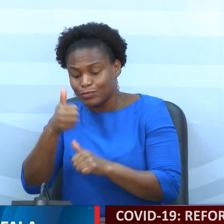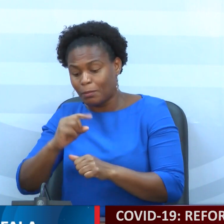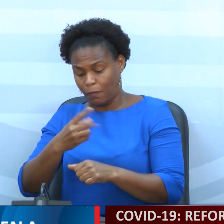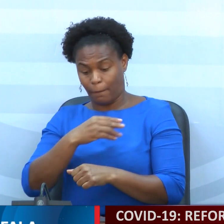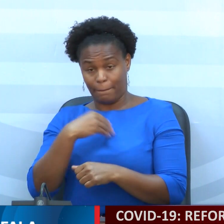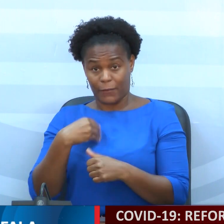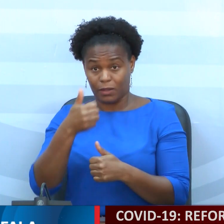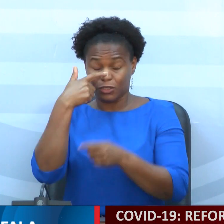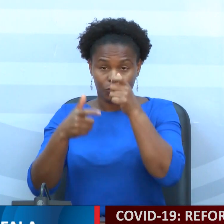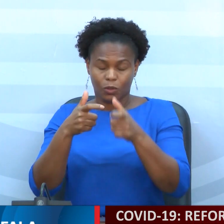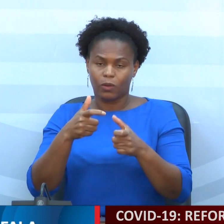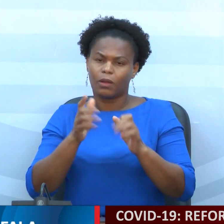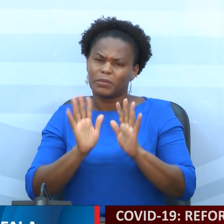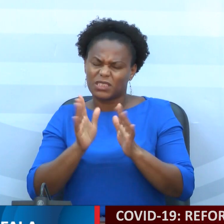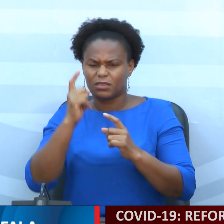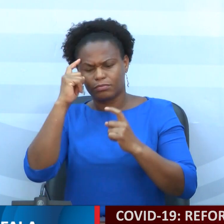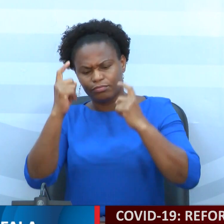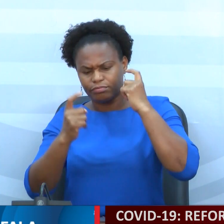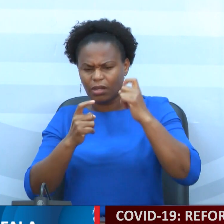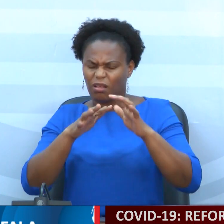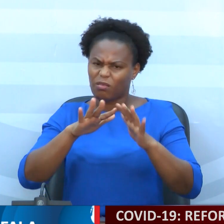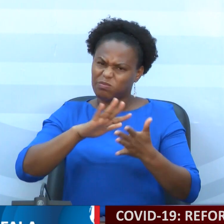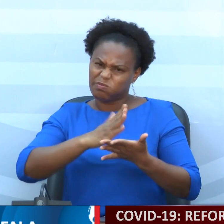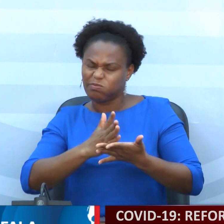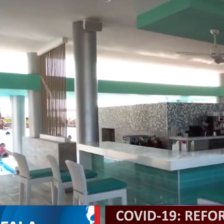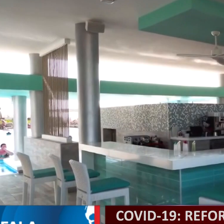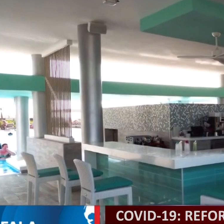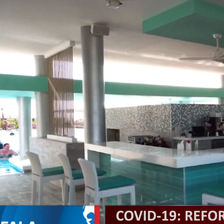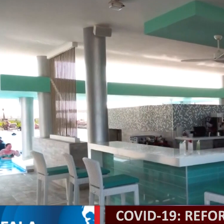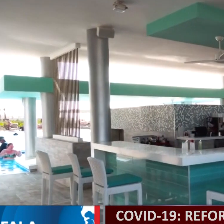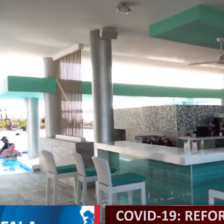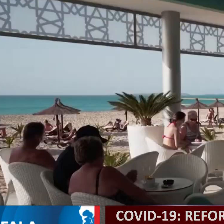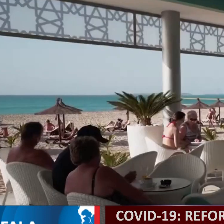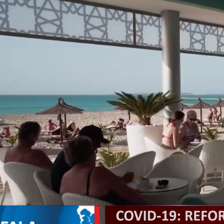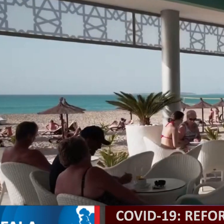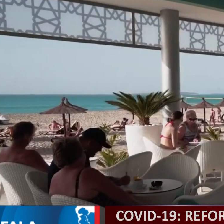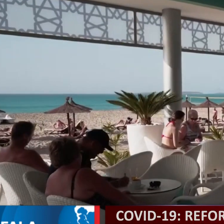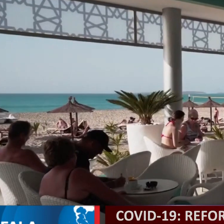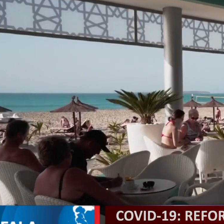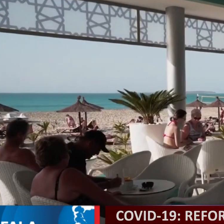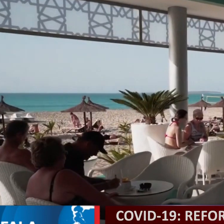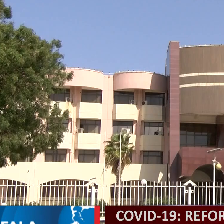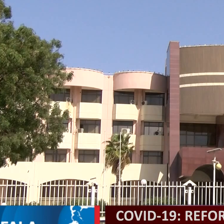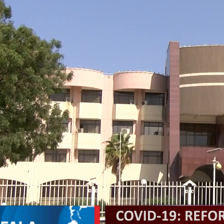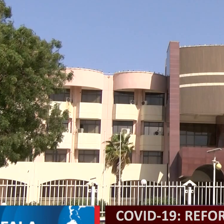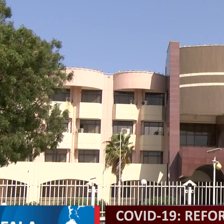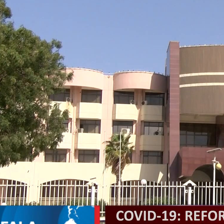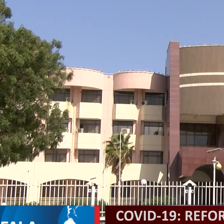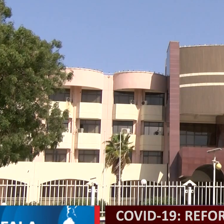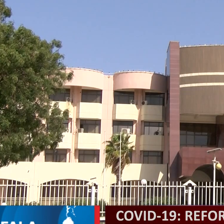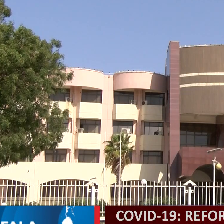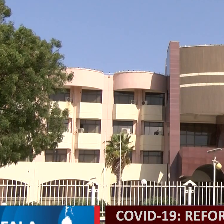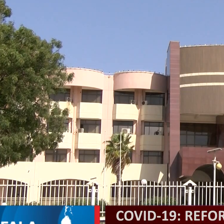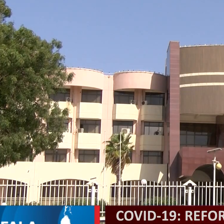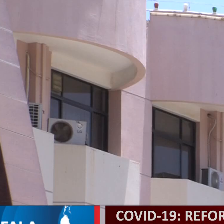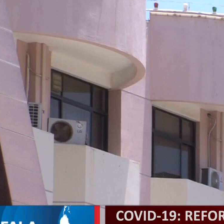uma ponderação. Neste sentido, o ministro explicou que pelo fato de os trabalhadores já estarem no fim da quarentena foi tomar a